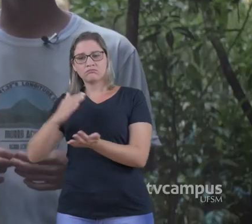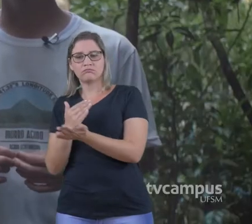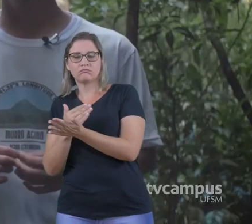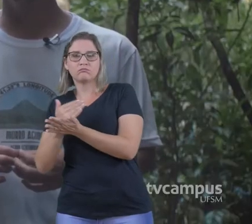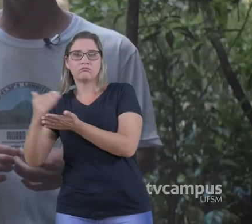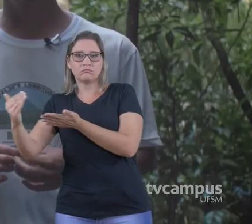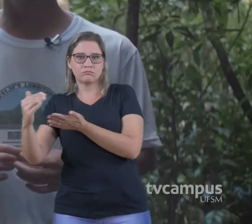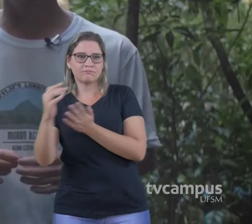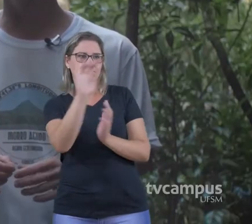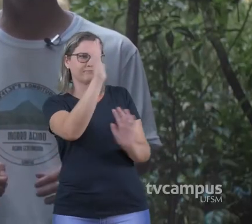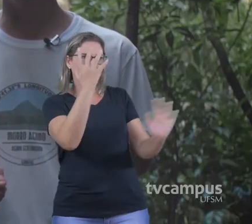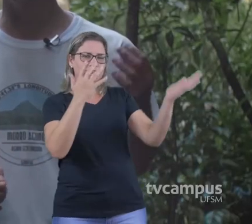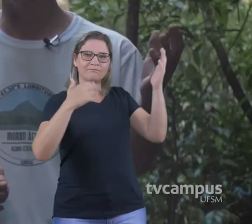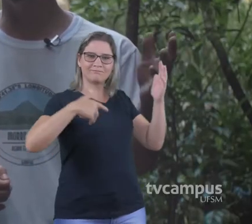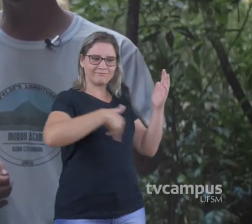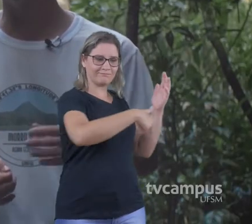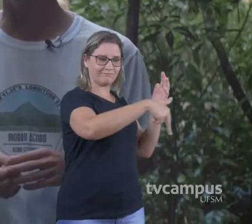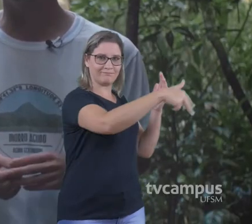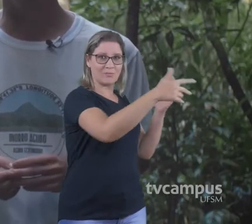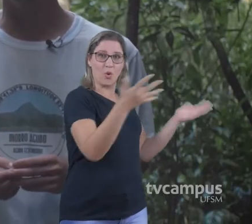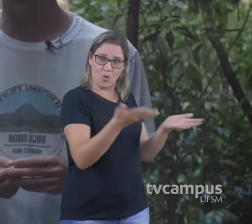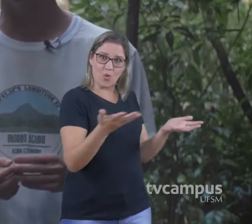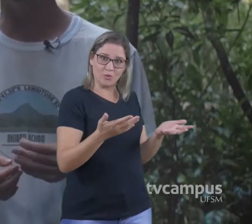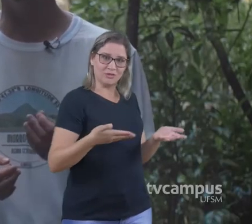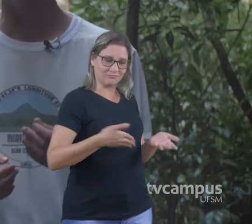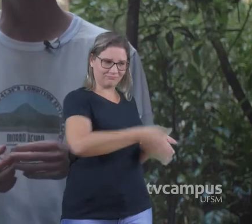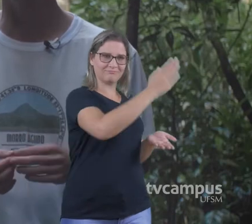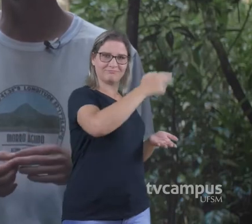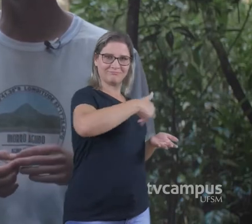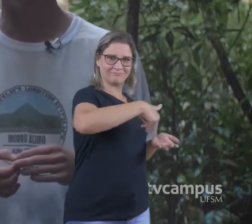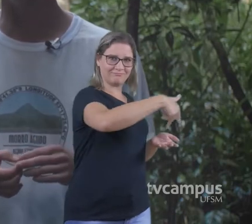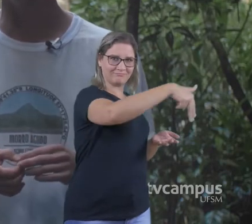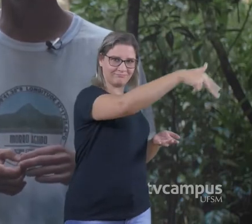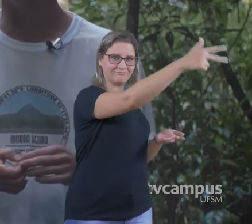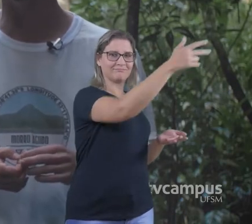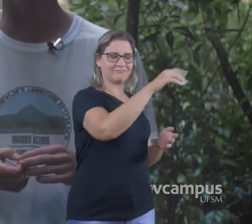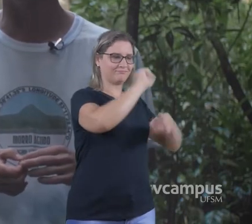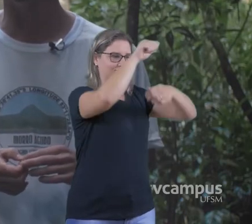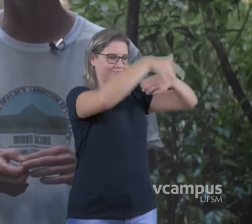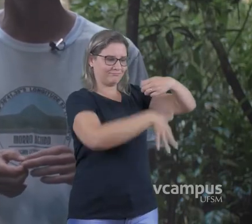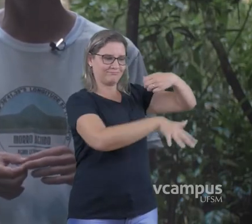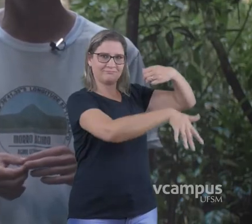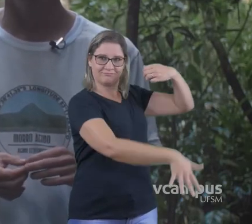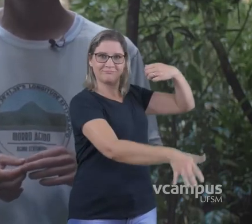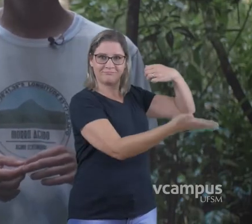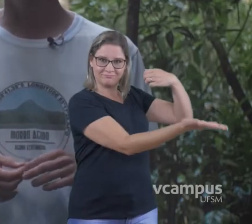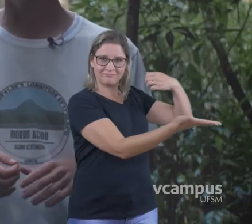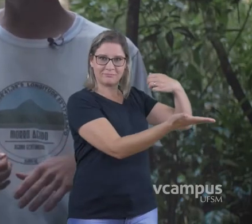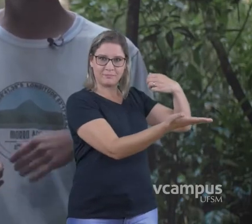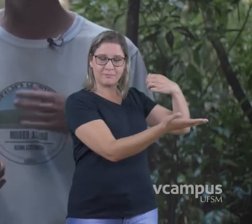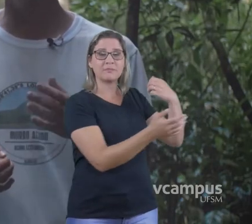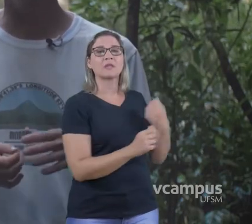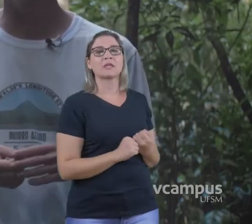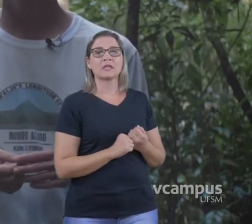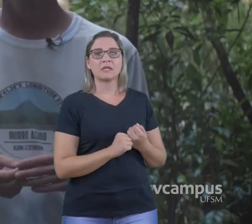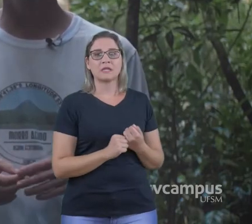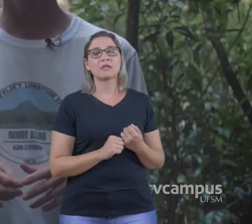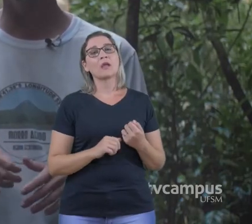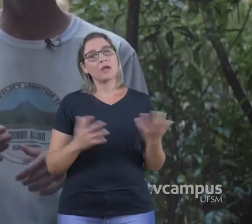iniciamos Com essa trilha piloto Essa trilha que nós vamos realizar hoje Aqui na Cascata Arrado E a partir disso Nós estamos